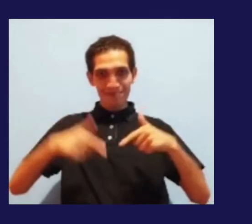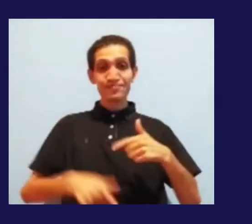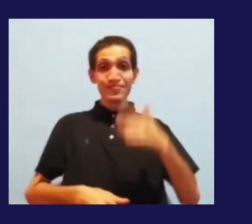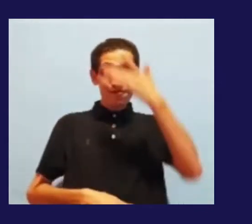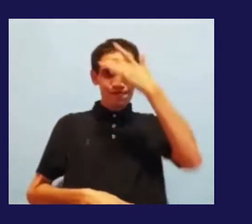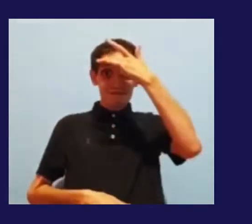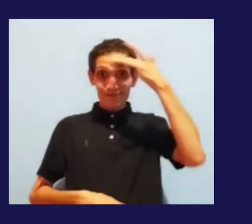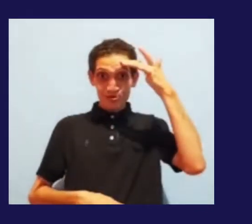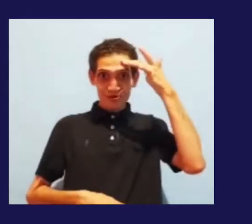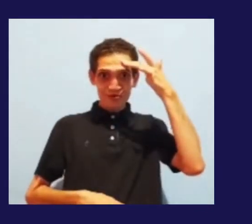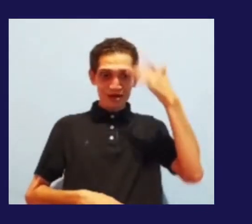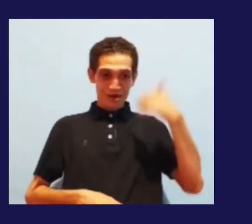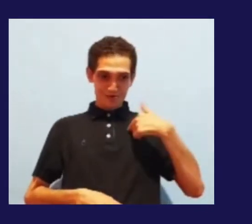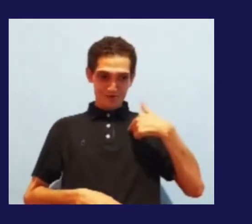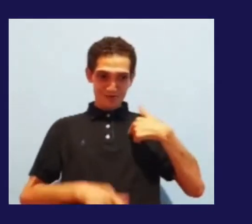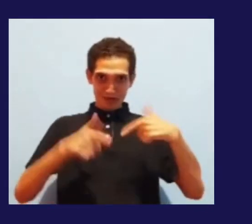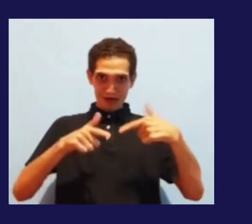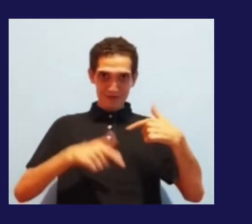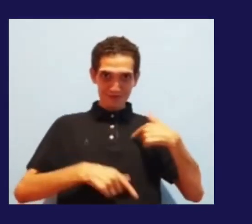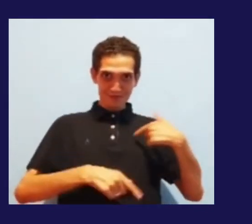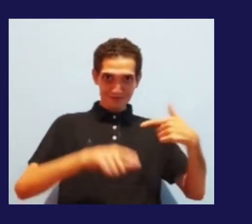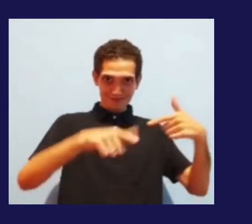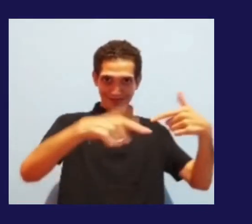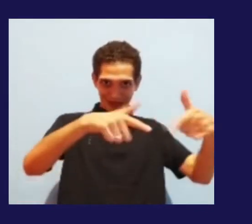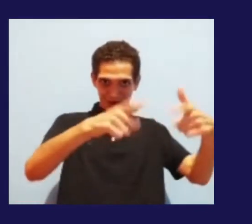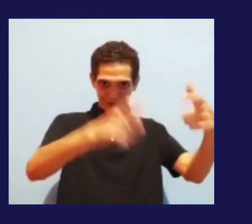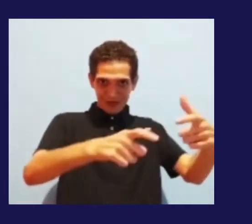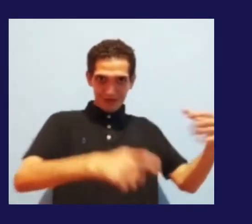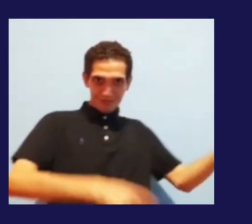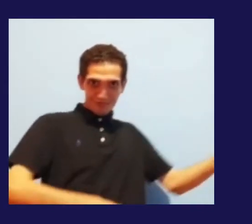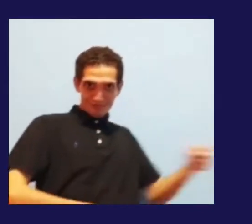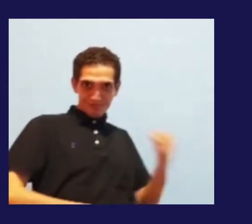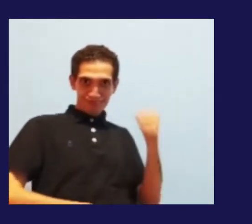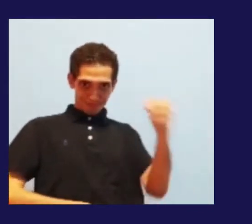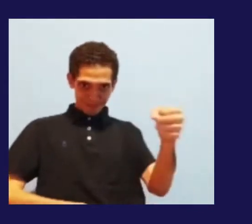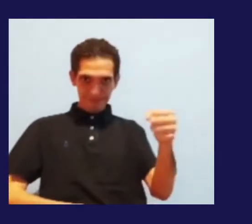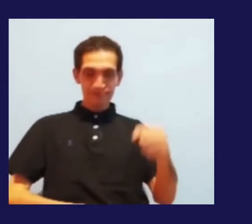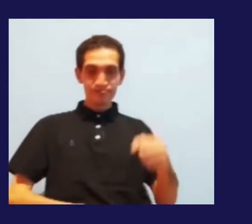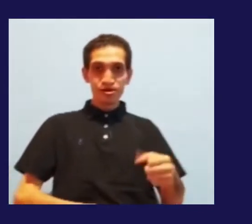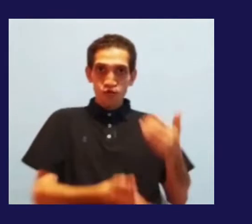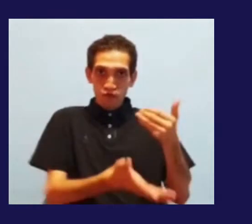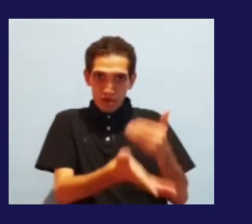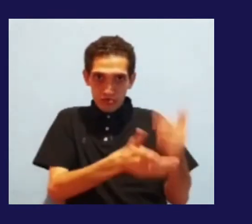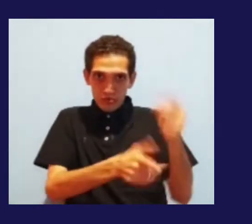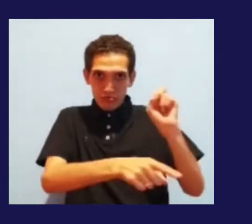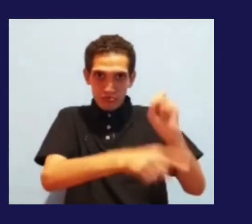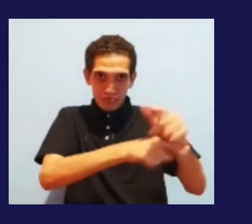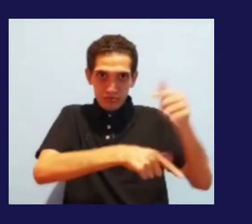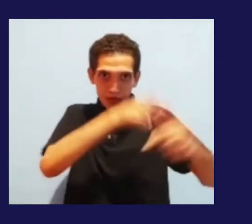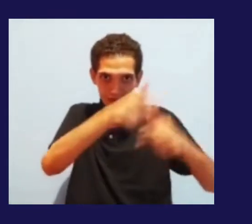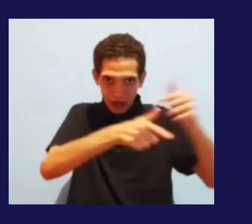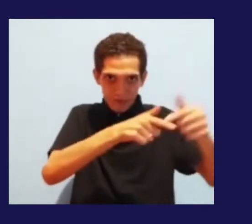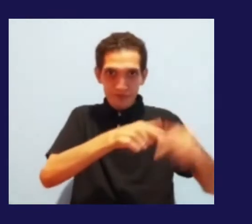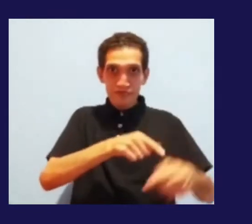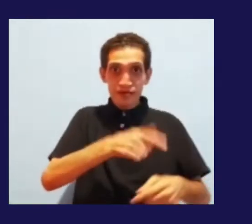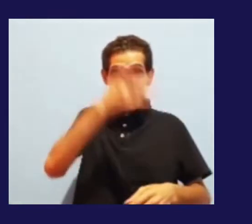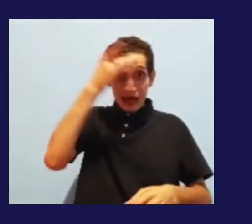deficiência no mercado de trabalho e muitos não pensavam em contratar cegos. Mas por quê? Porque eles não